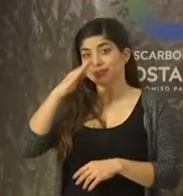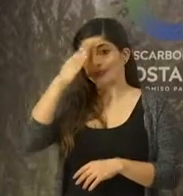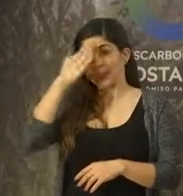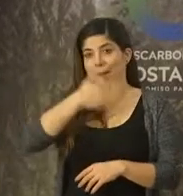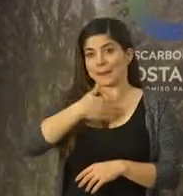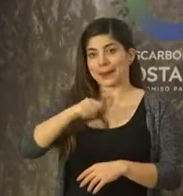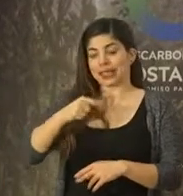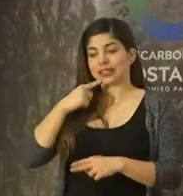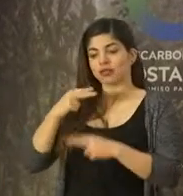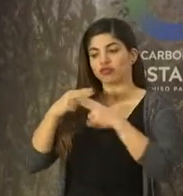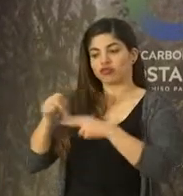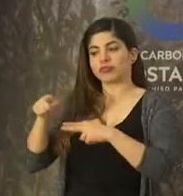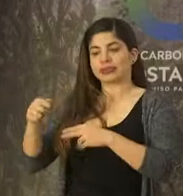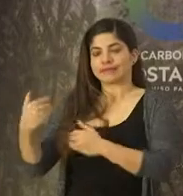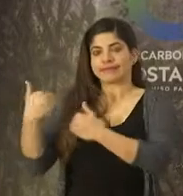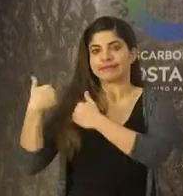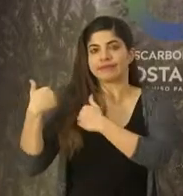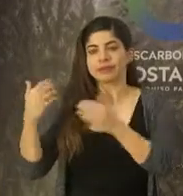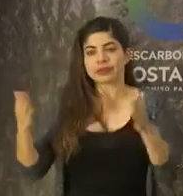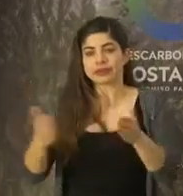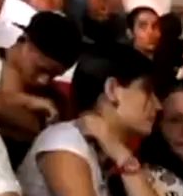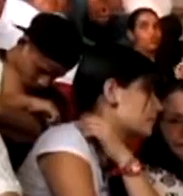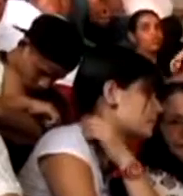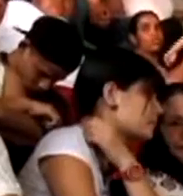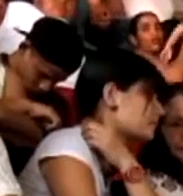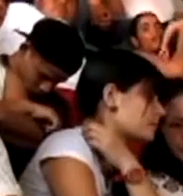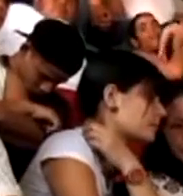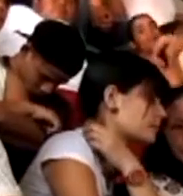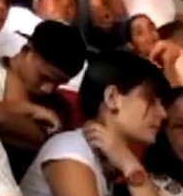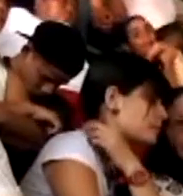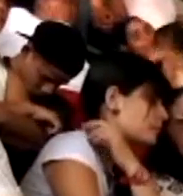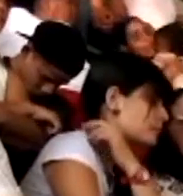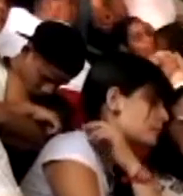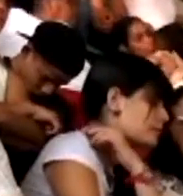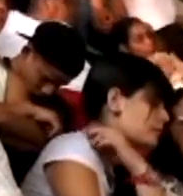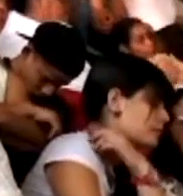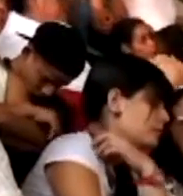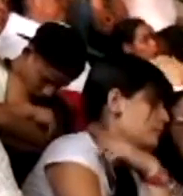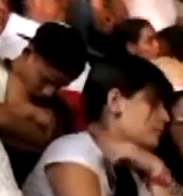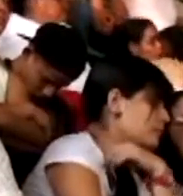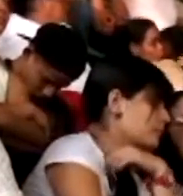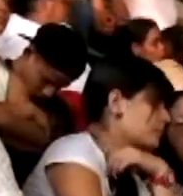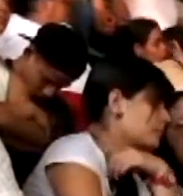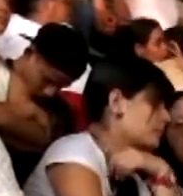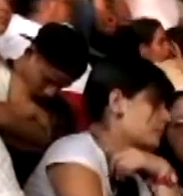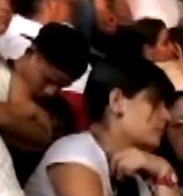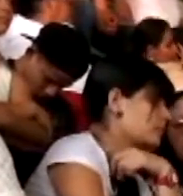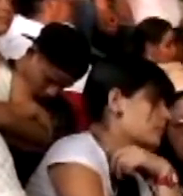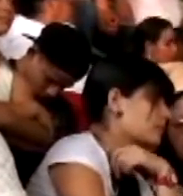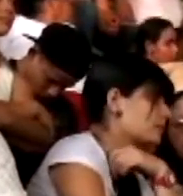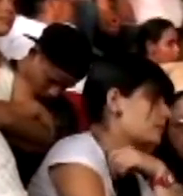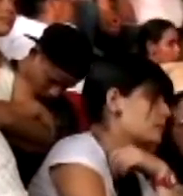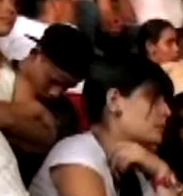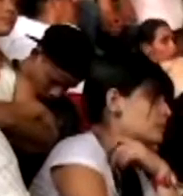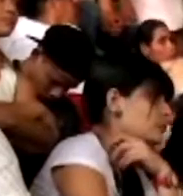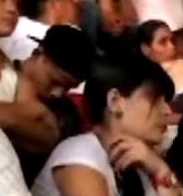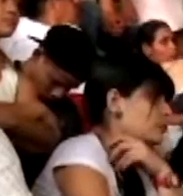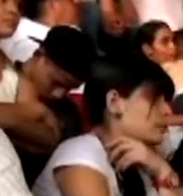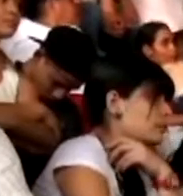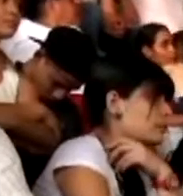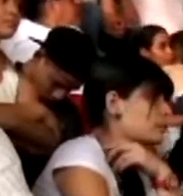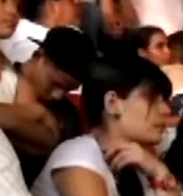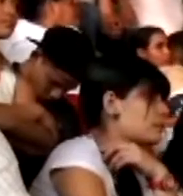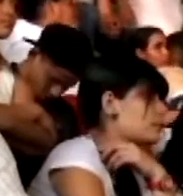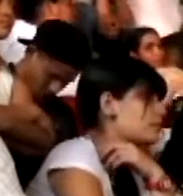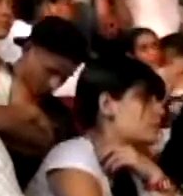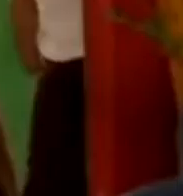el señor presidente encargada del desarrollo de la región brunca. Cada cuatro meses la comisión de alto nivel, con sus respectivos jerarcas, realizarán